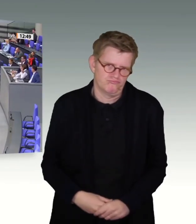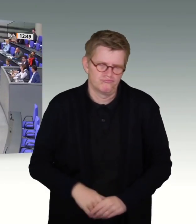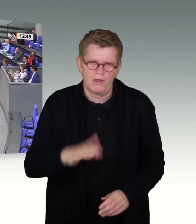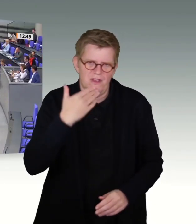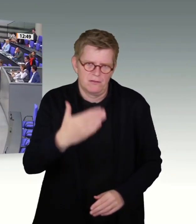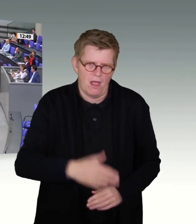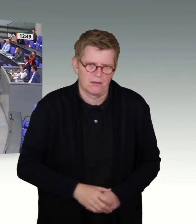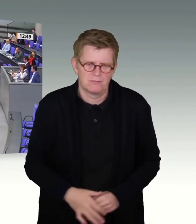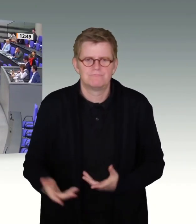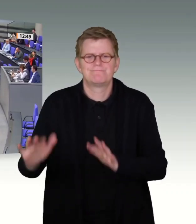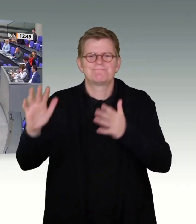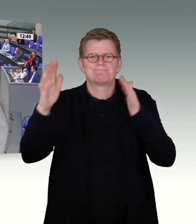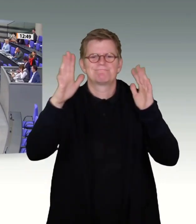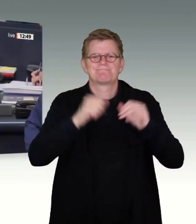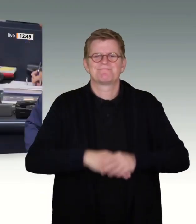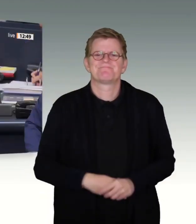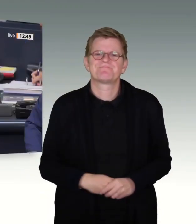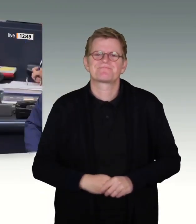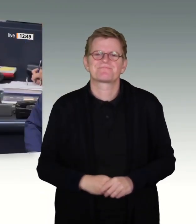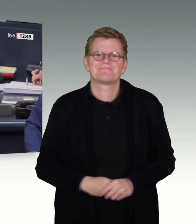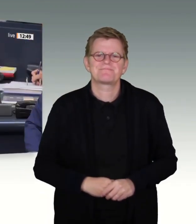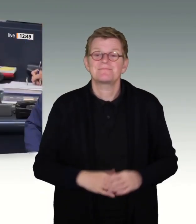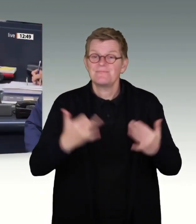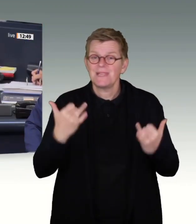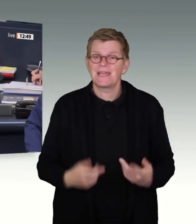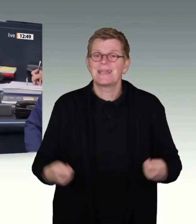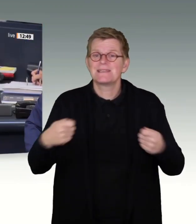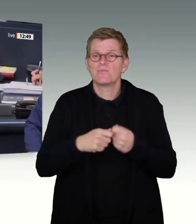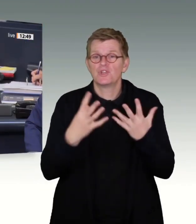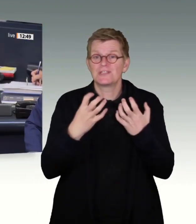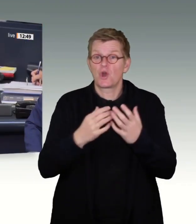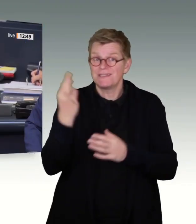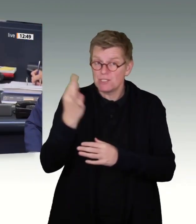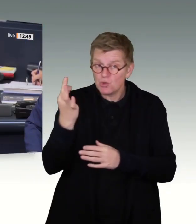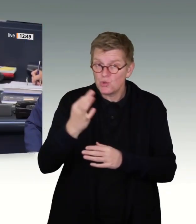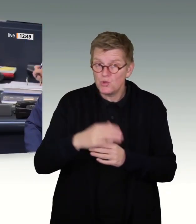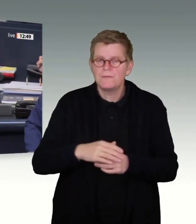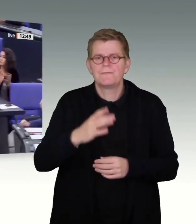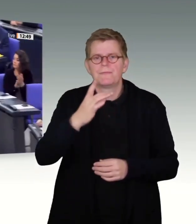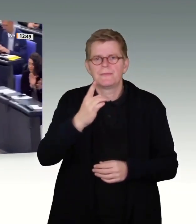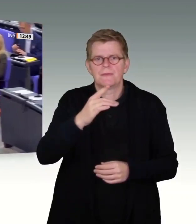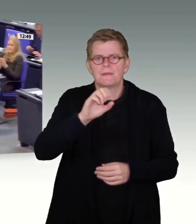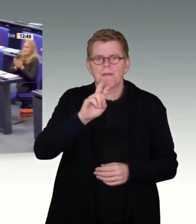Und für Bündnis 90 Die Grünen hat das Wort Denise Lob.